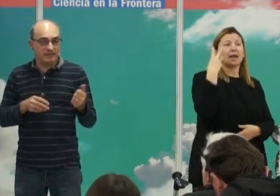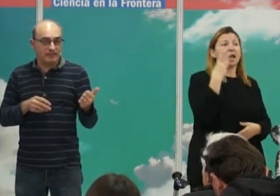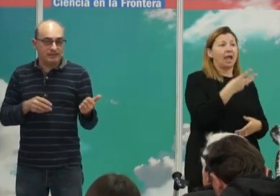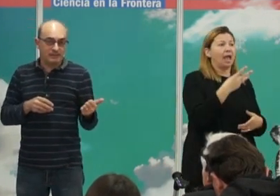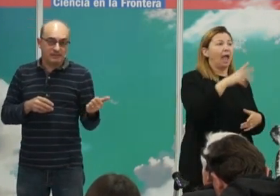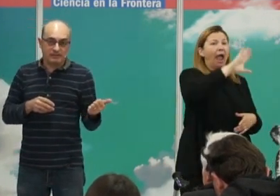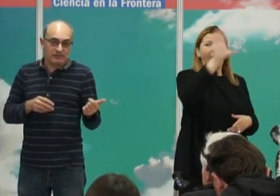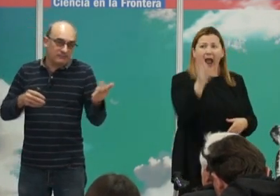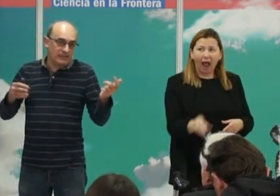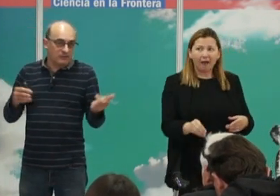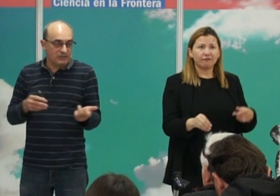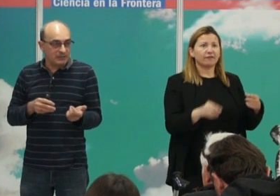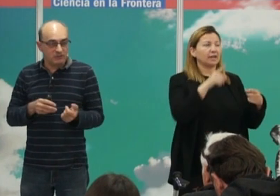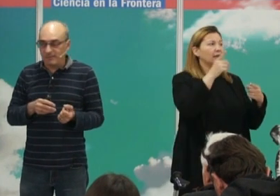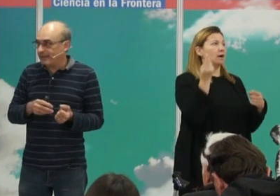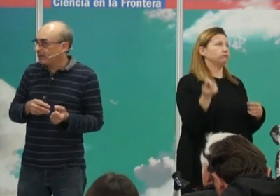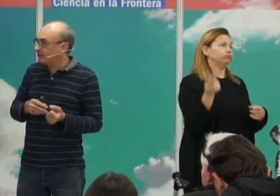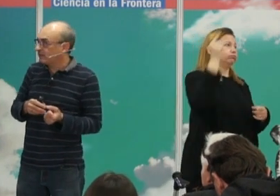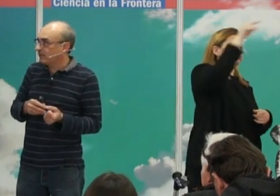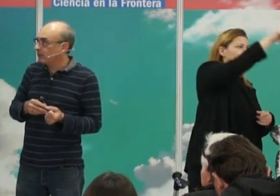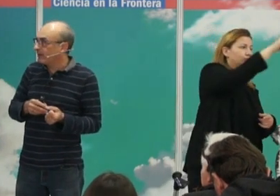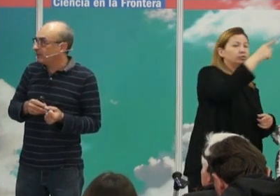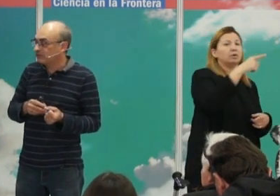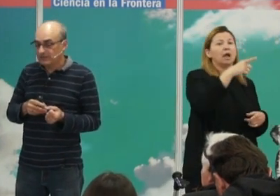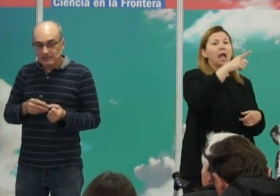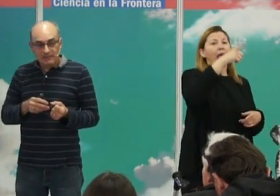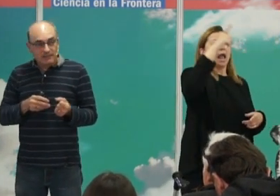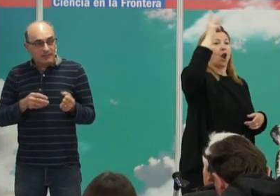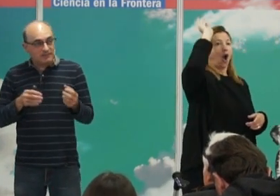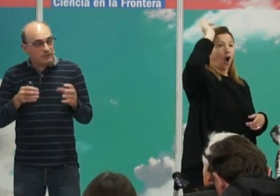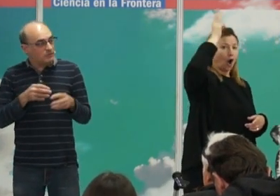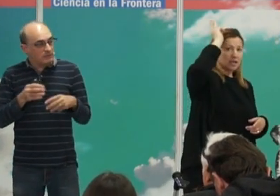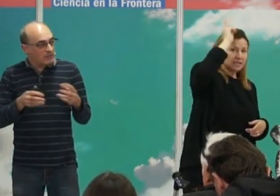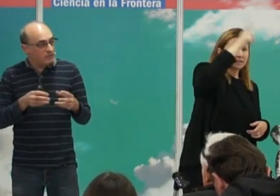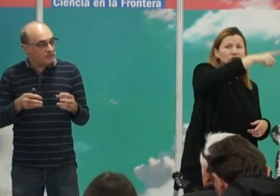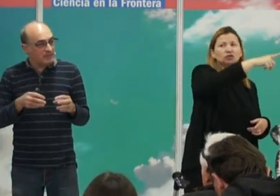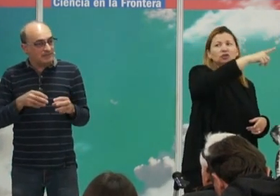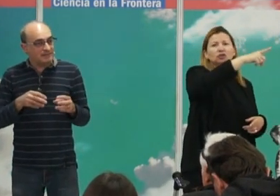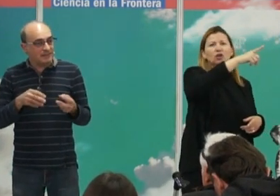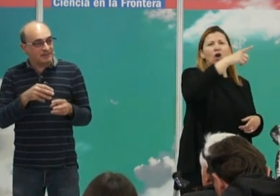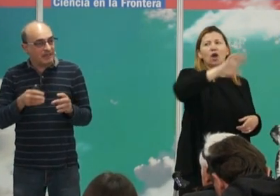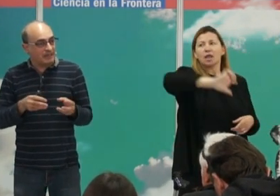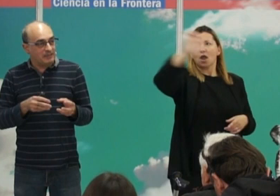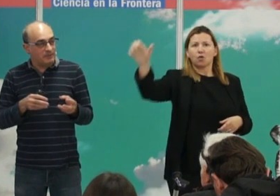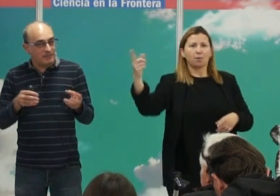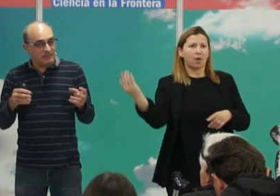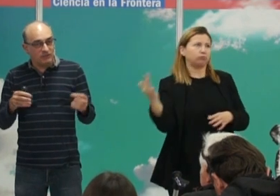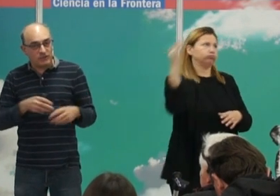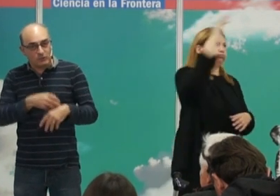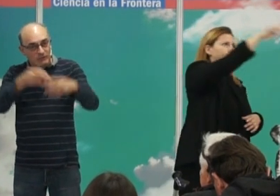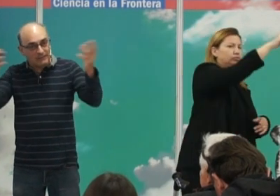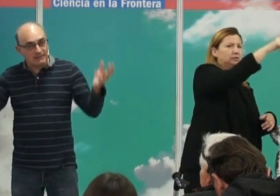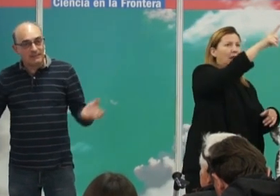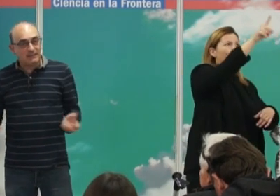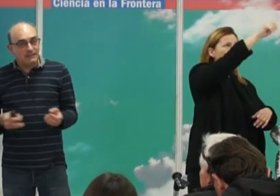África digamos nativos americanos y europeos y se juntan de una forma sesgada obviamente